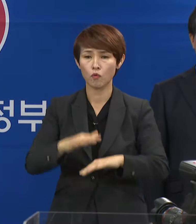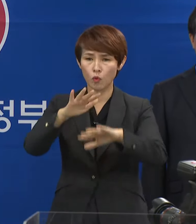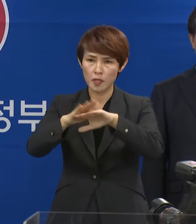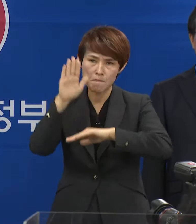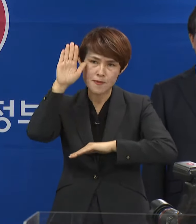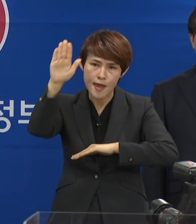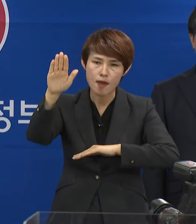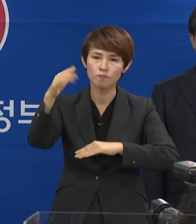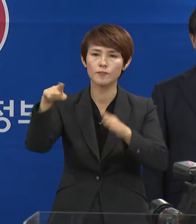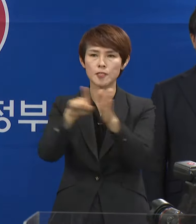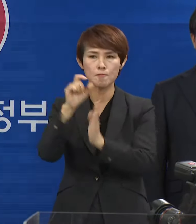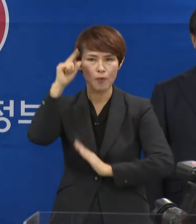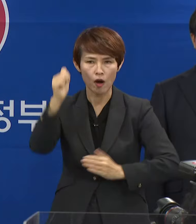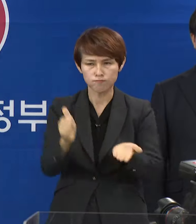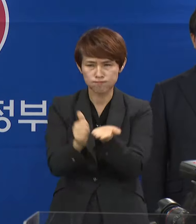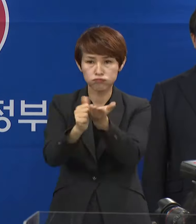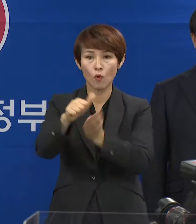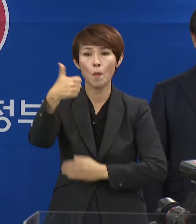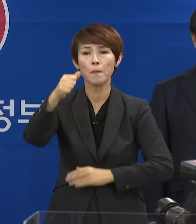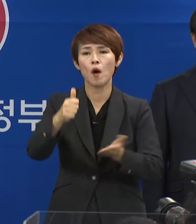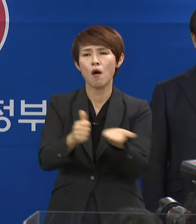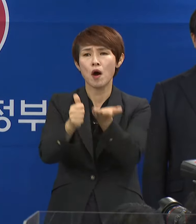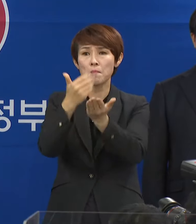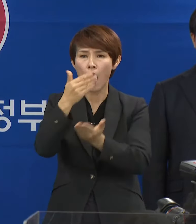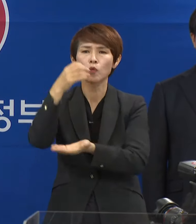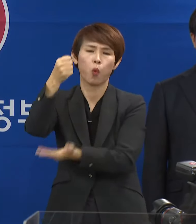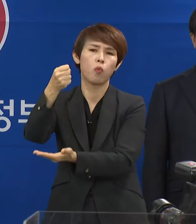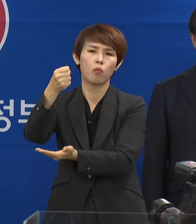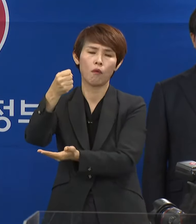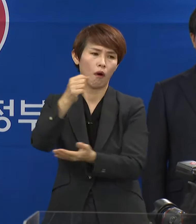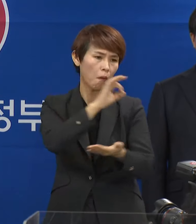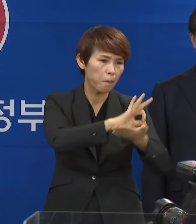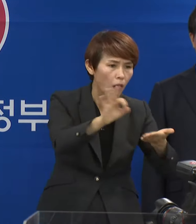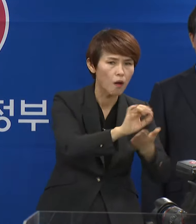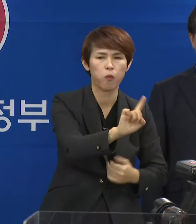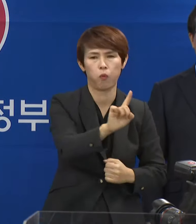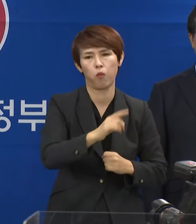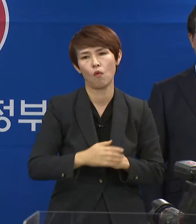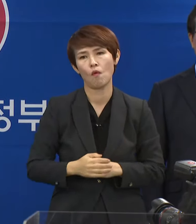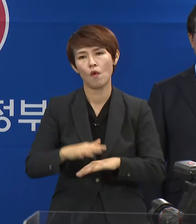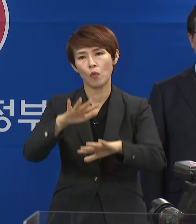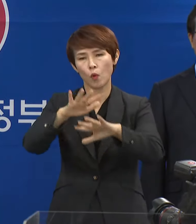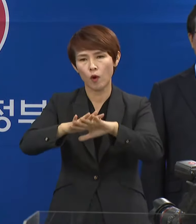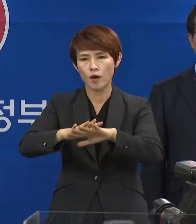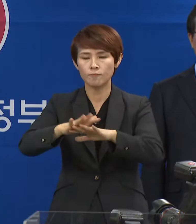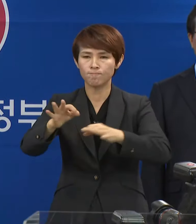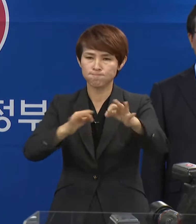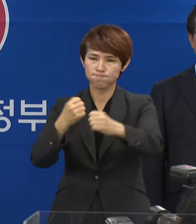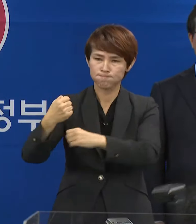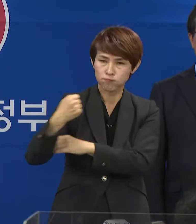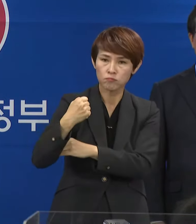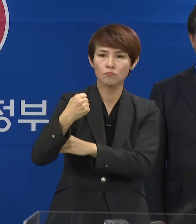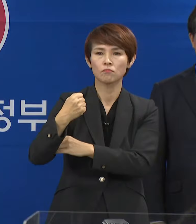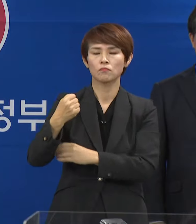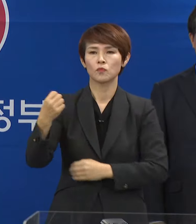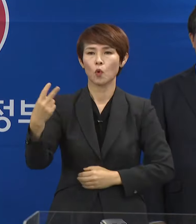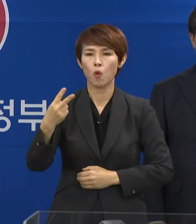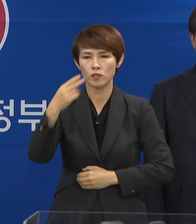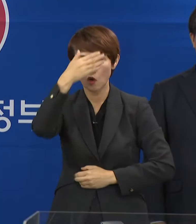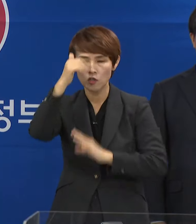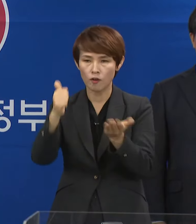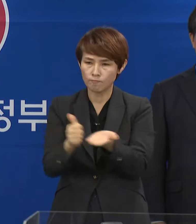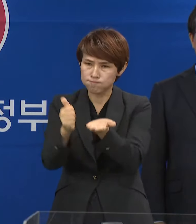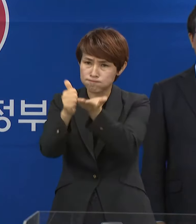미래를 이끌 인재 5만 명을 키울 수 있습니다. 농업 경쟁력 강화와 청년 농업인